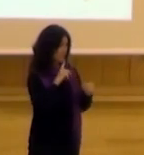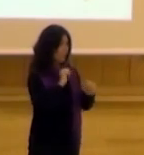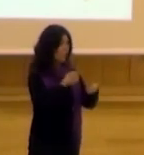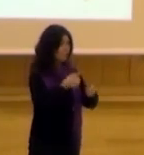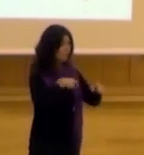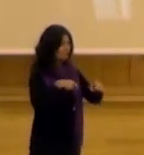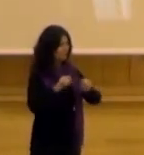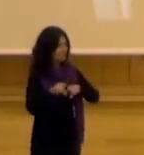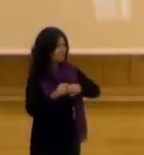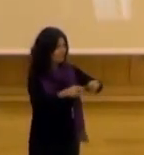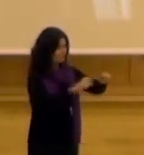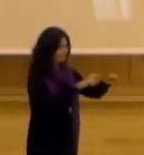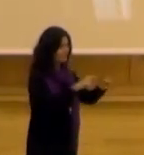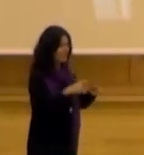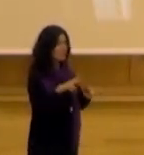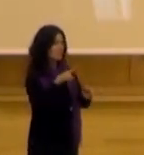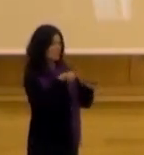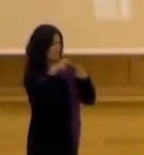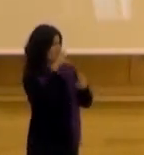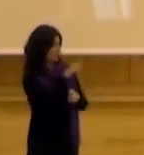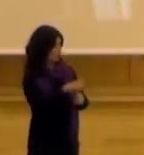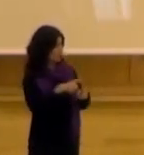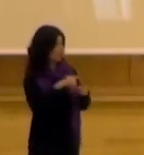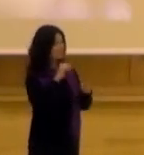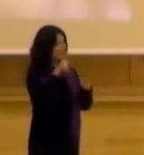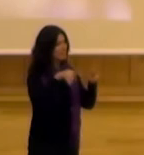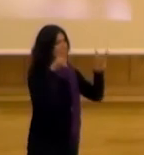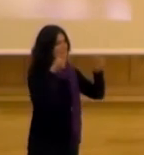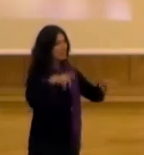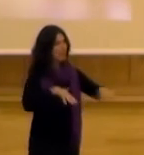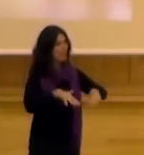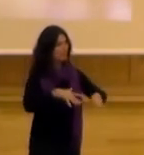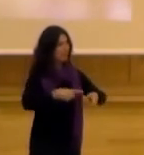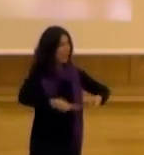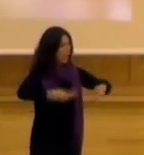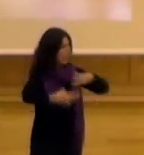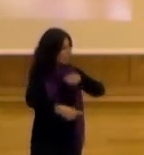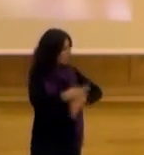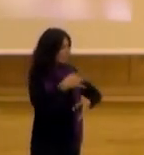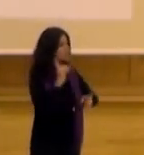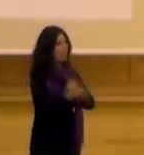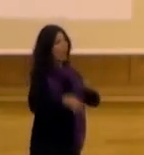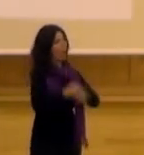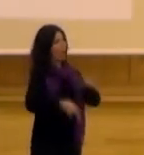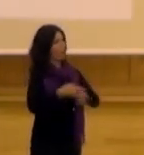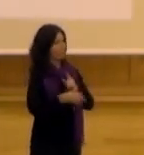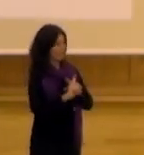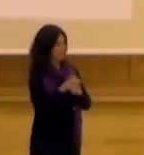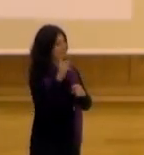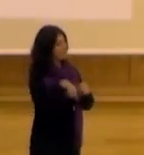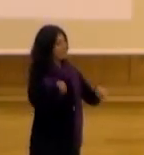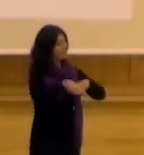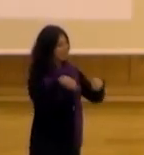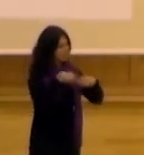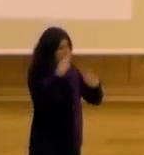que son desplazados por nuevos sujetos, pero también tiene que ver con temas de movilidad urbana, cómo nos movilizamos no solo con la bici, sino también con